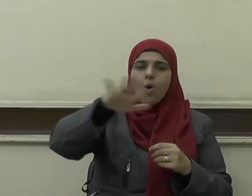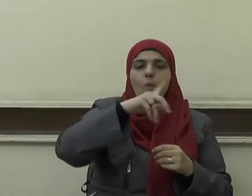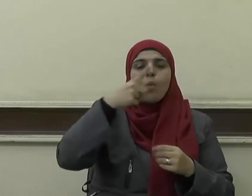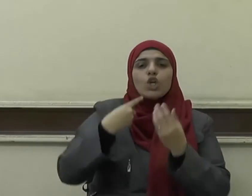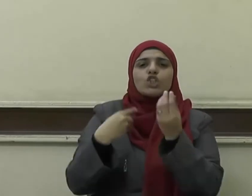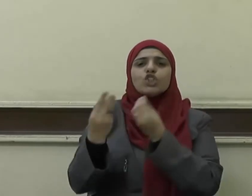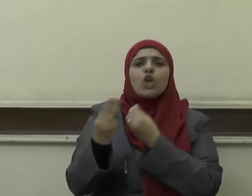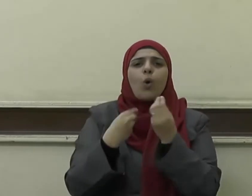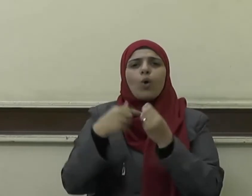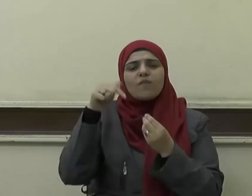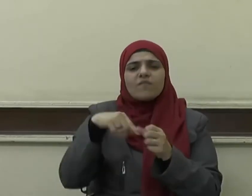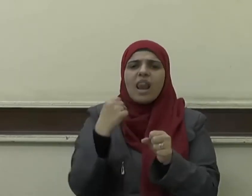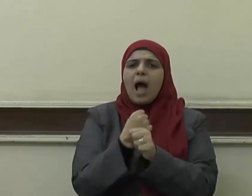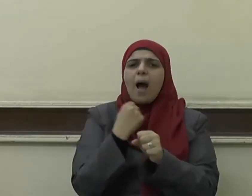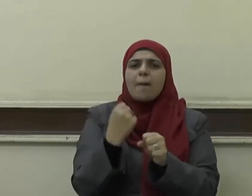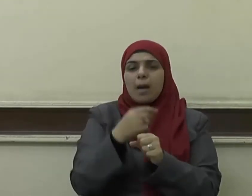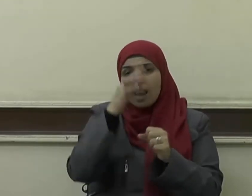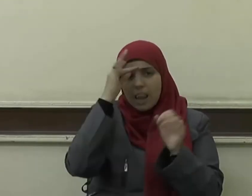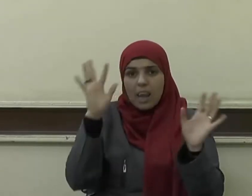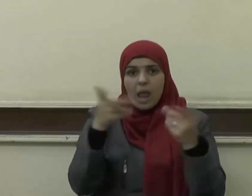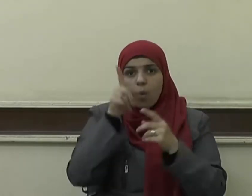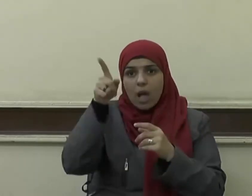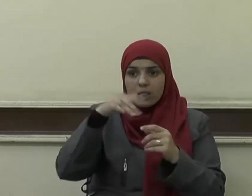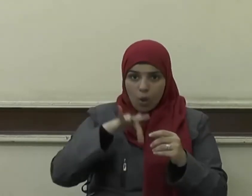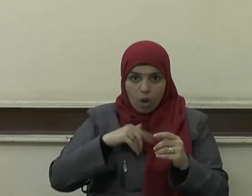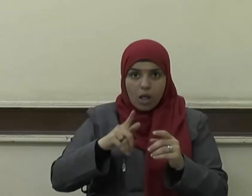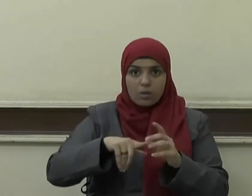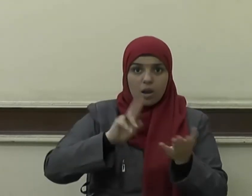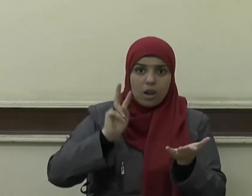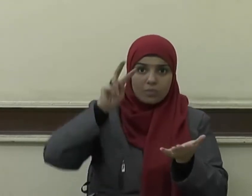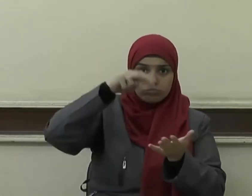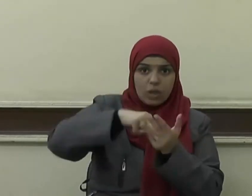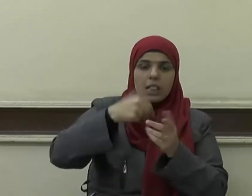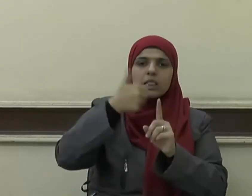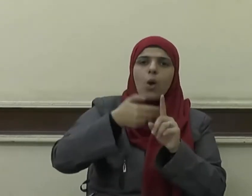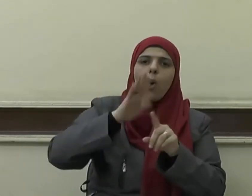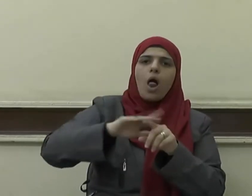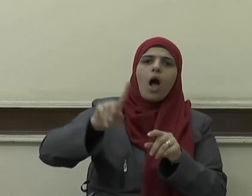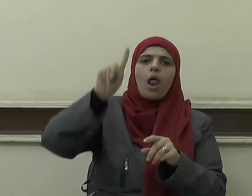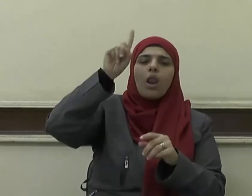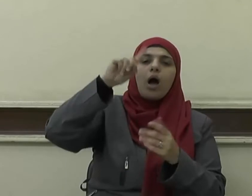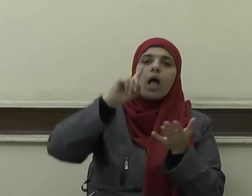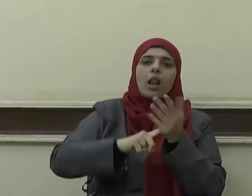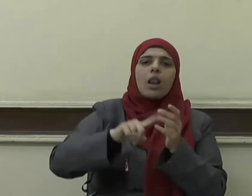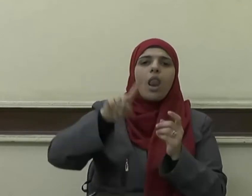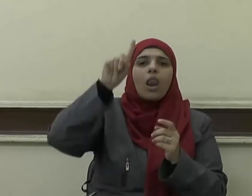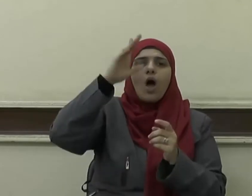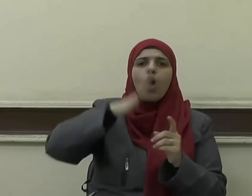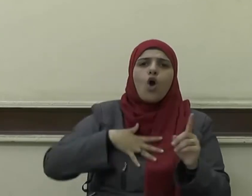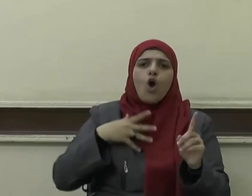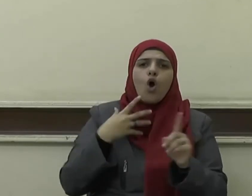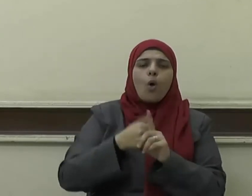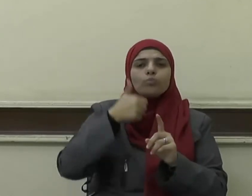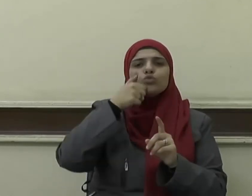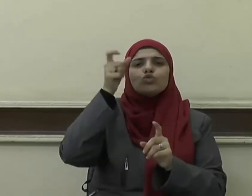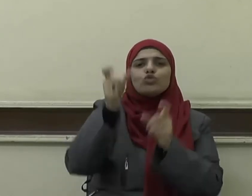فتوكل على الله إن الله يحب المتوكلين فالرحمة واللين